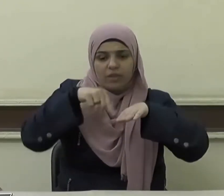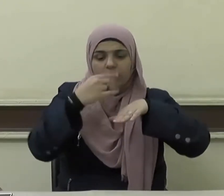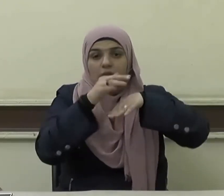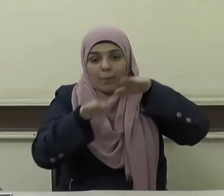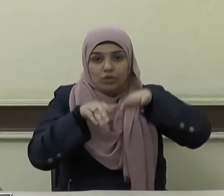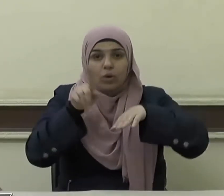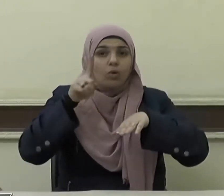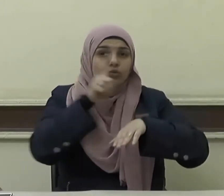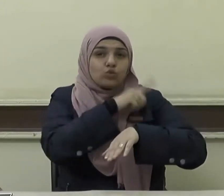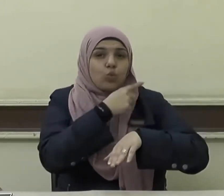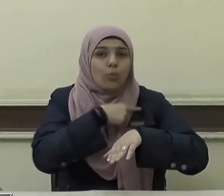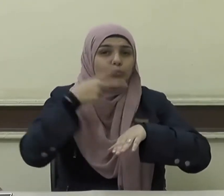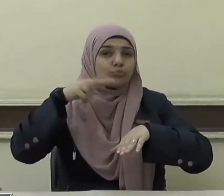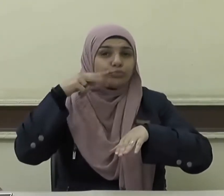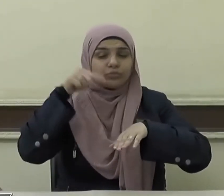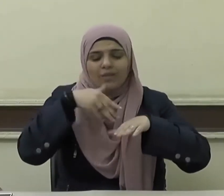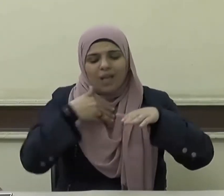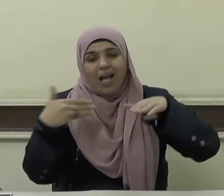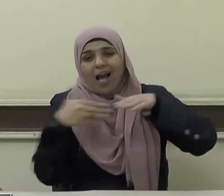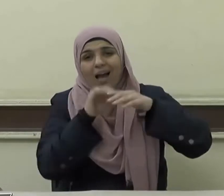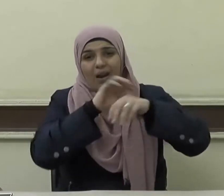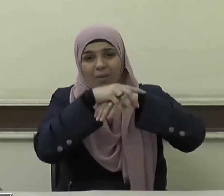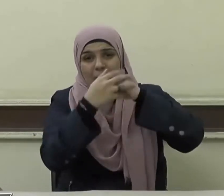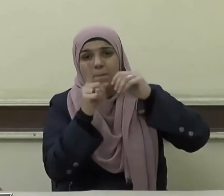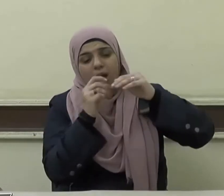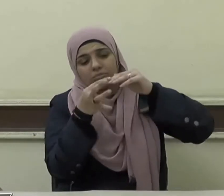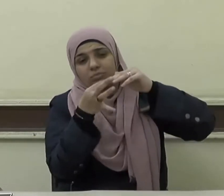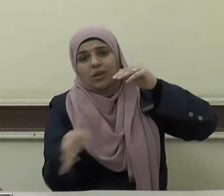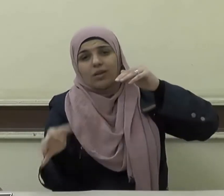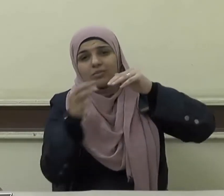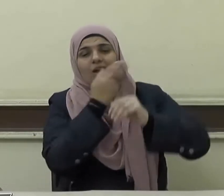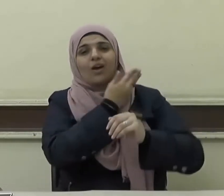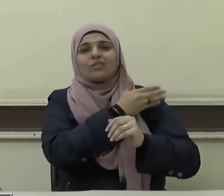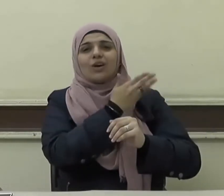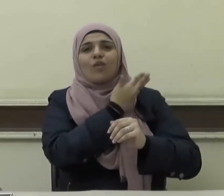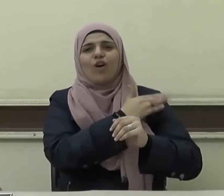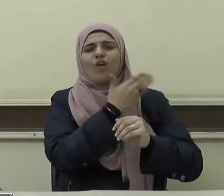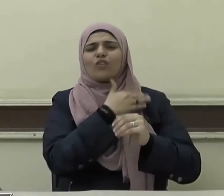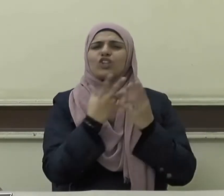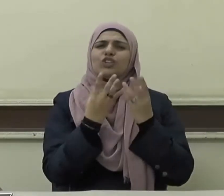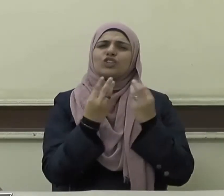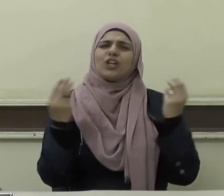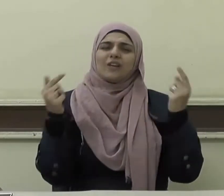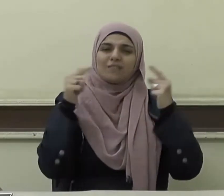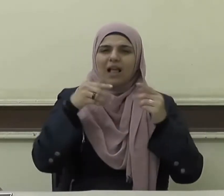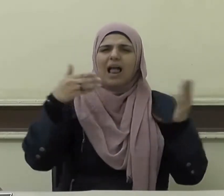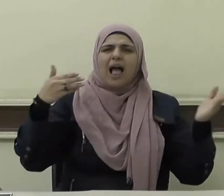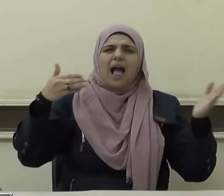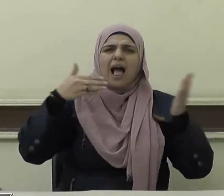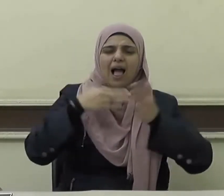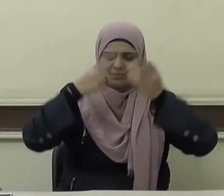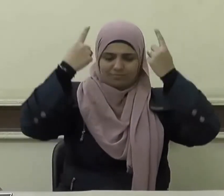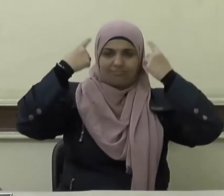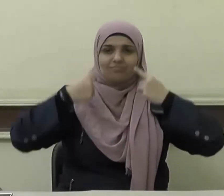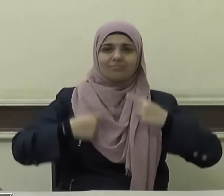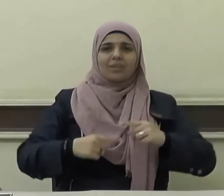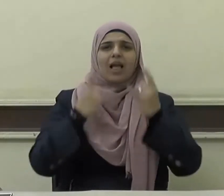مع الماء أو مع آخر قطر الماء حتى يخرج نقيا من